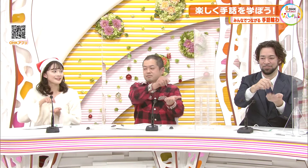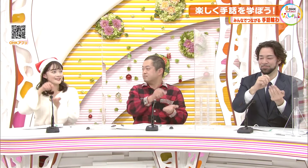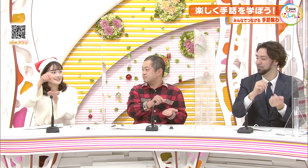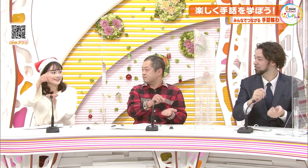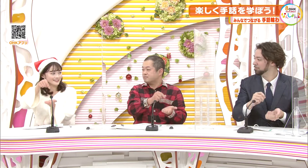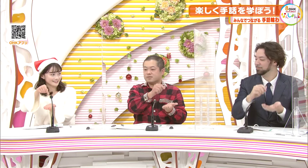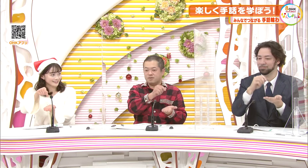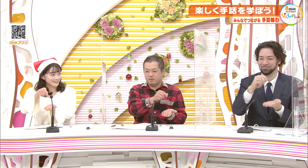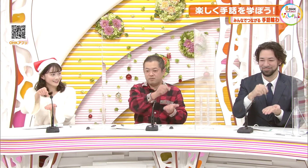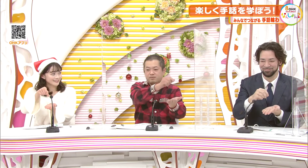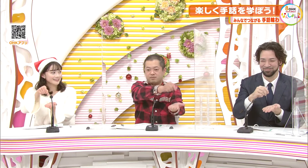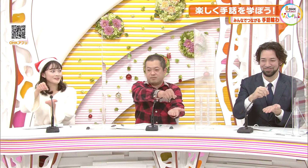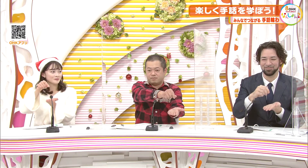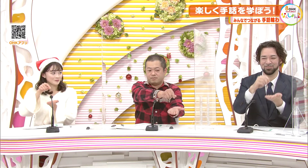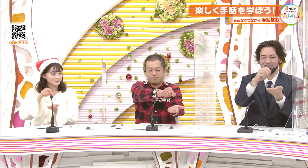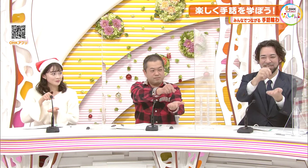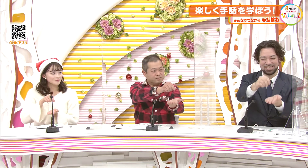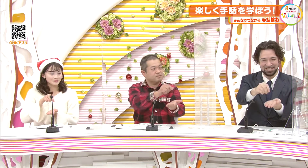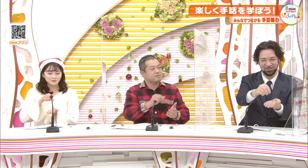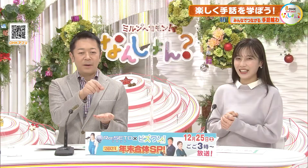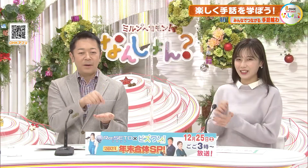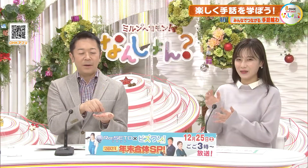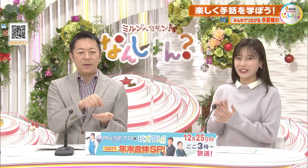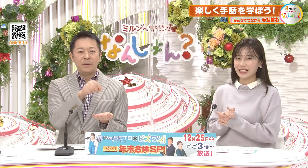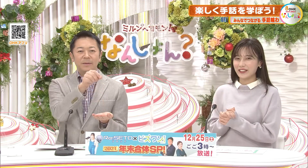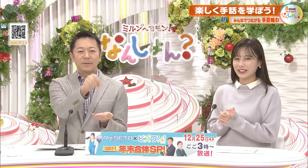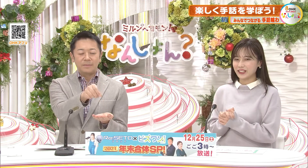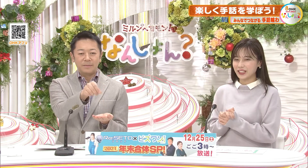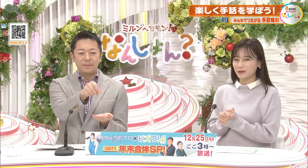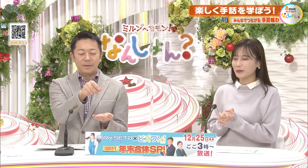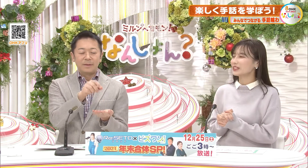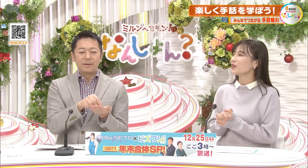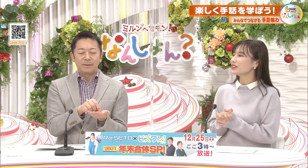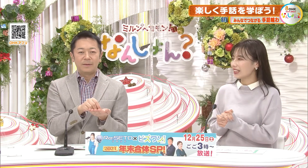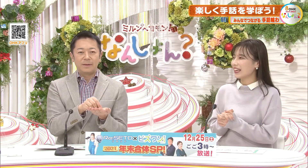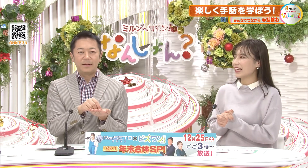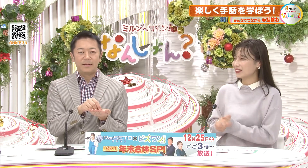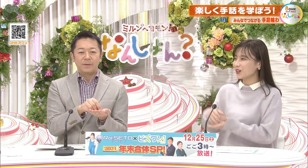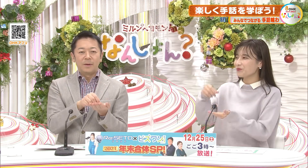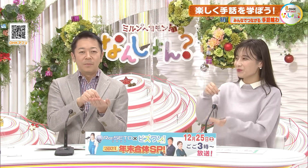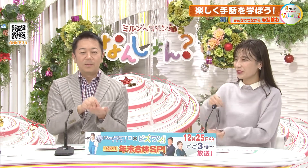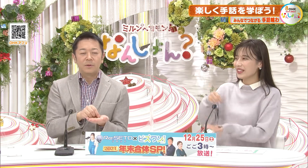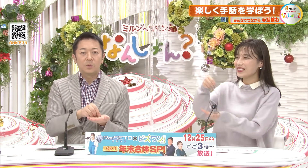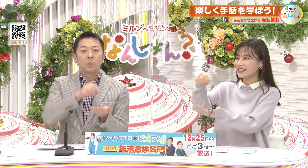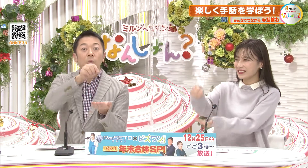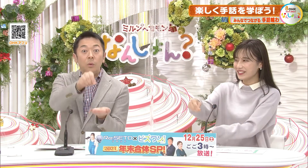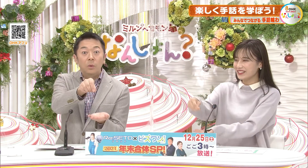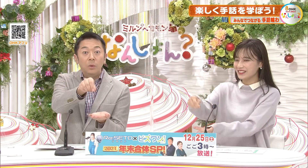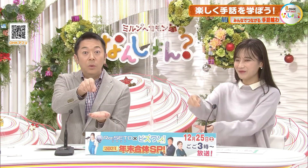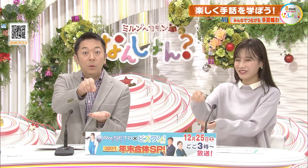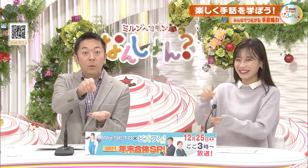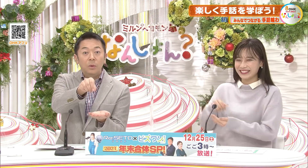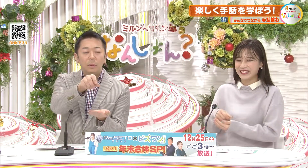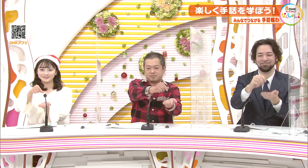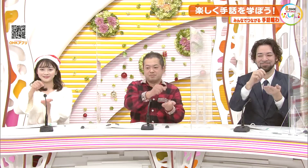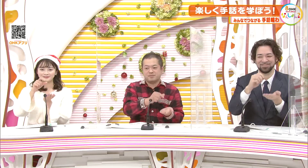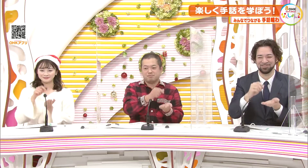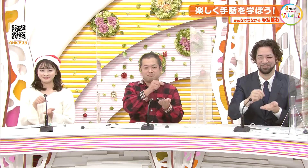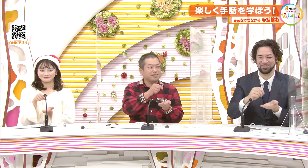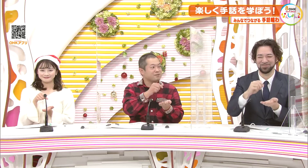そうですねプレゼント送るイメージで一緒にやってみますよせーのプレゼントもう一度何で笑